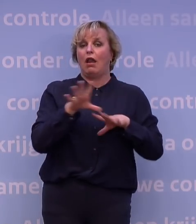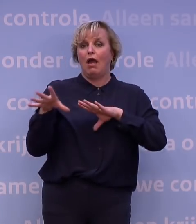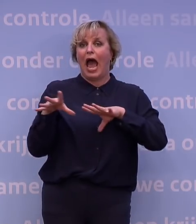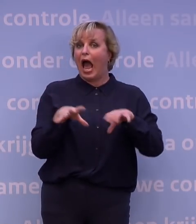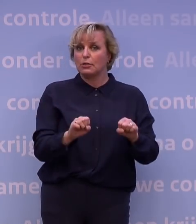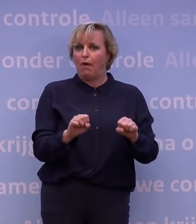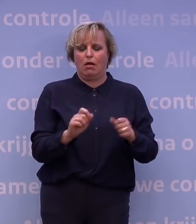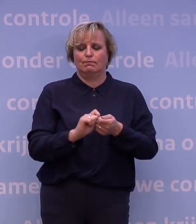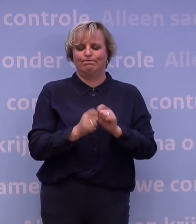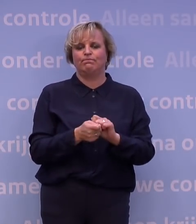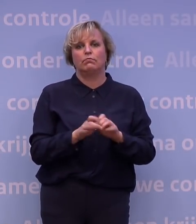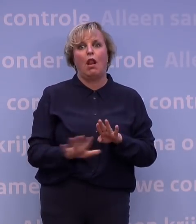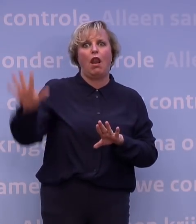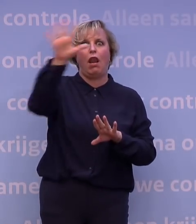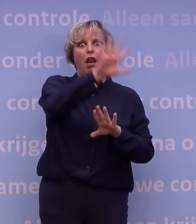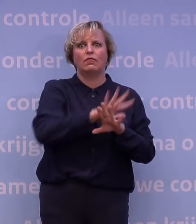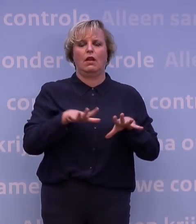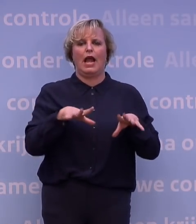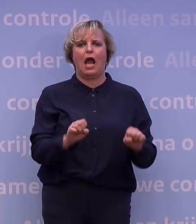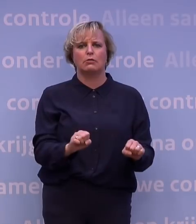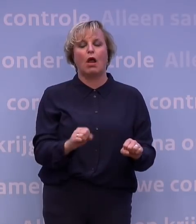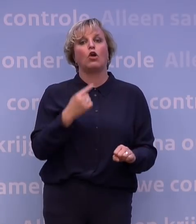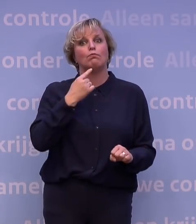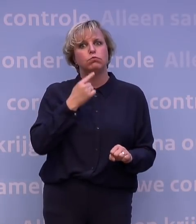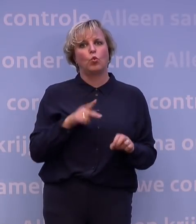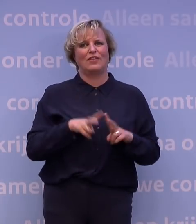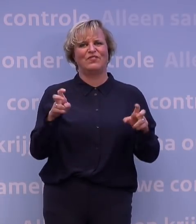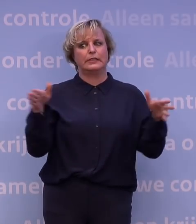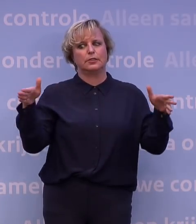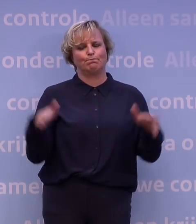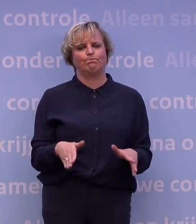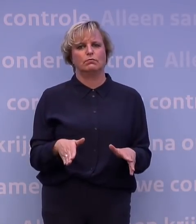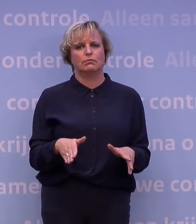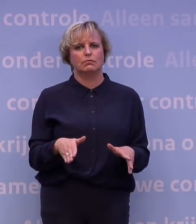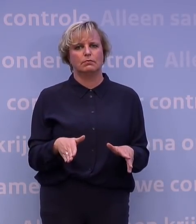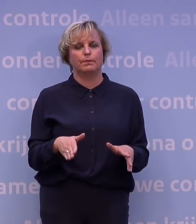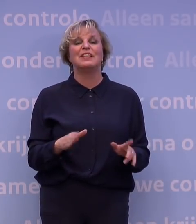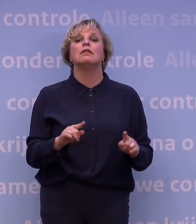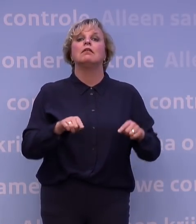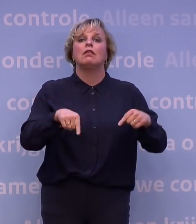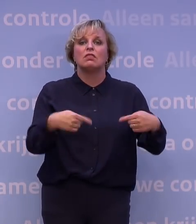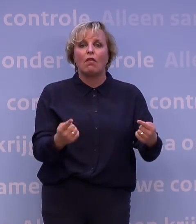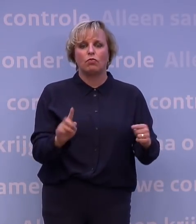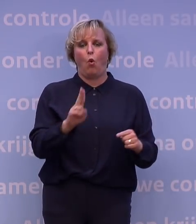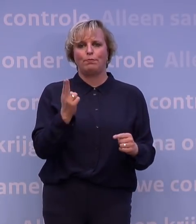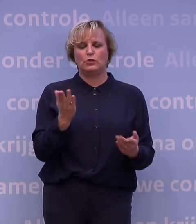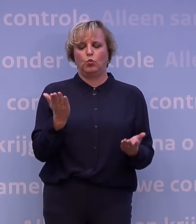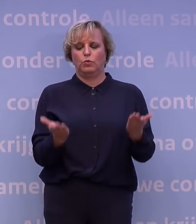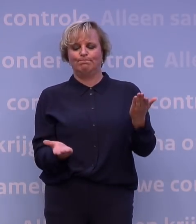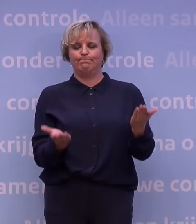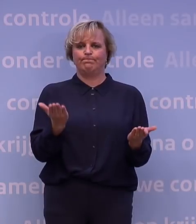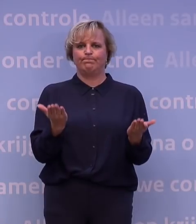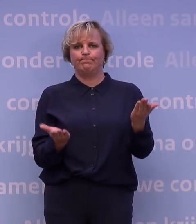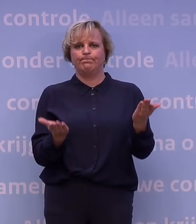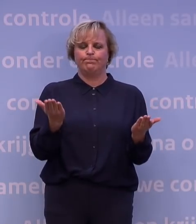een landelijke, om het virus voor te blijven en de pas af te snijden. Daarna volgt een nieuw weegmoment en dat is feitelijk een